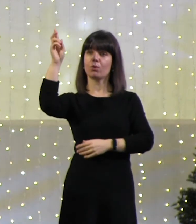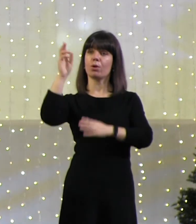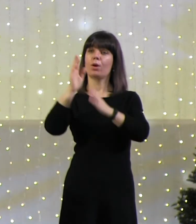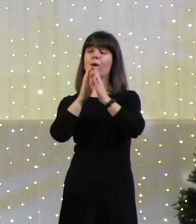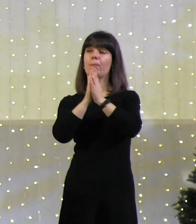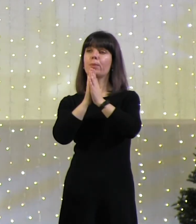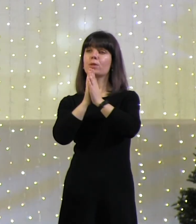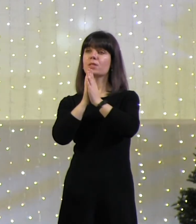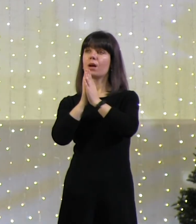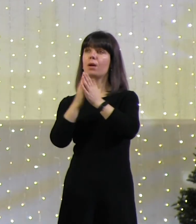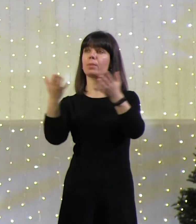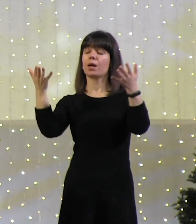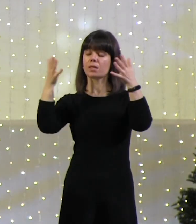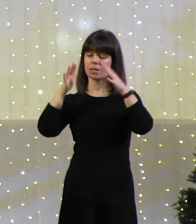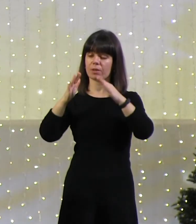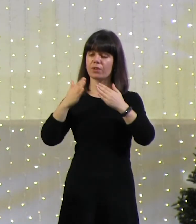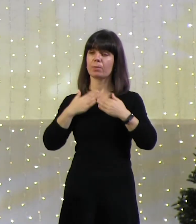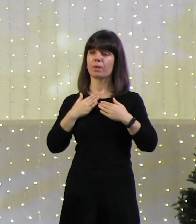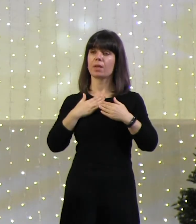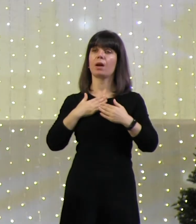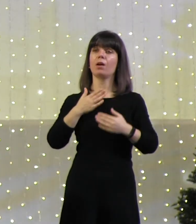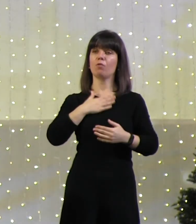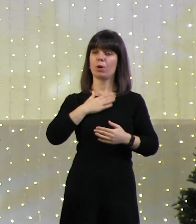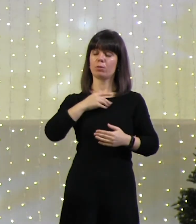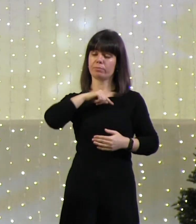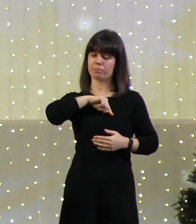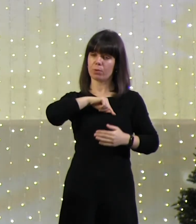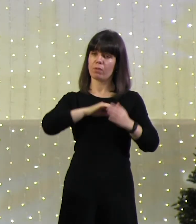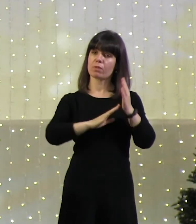прося благословить меня в моем росте.